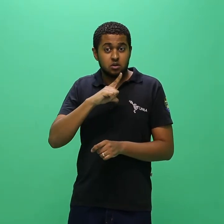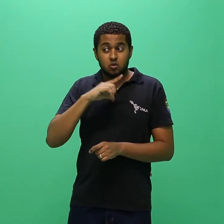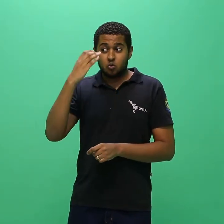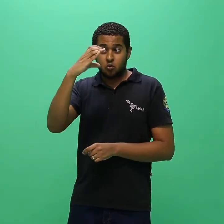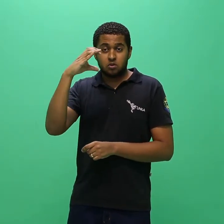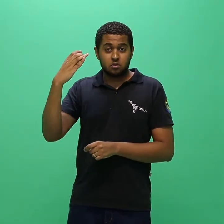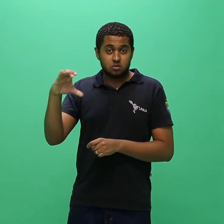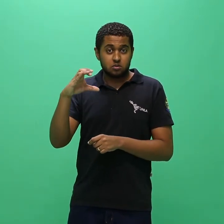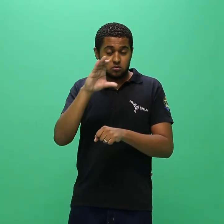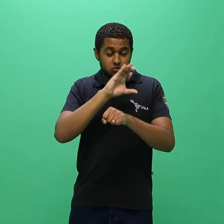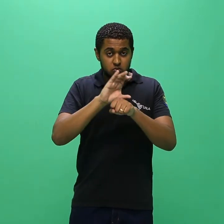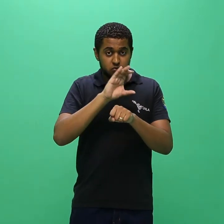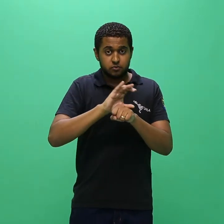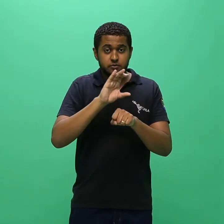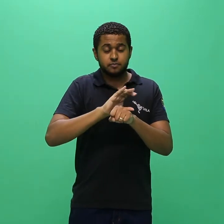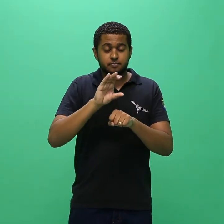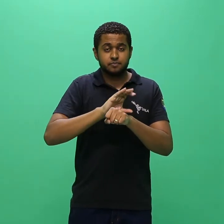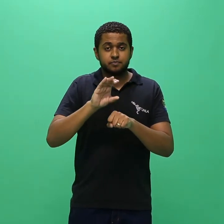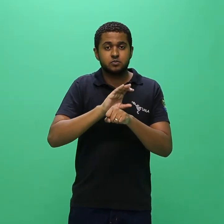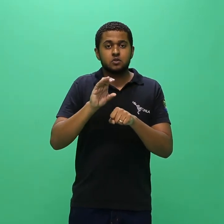classificação do candidato a nota 6.